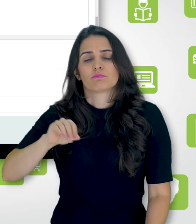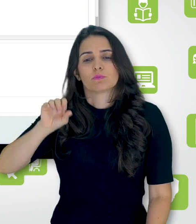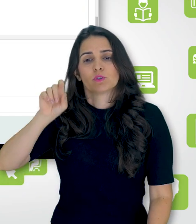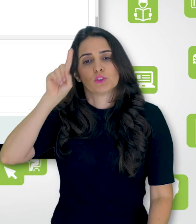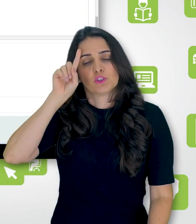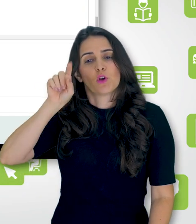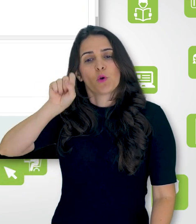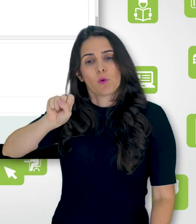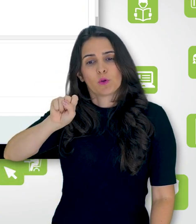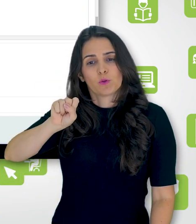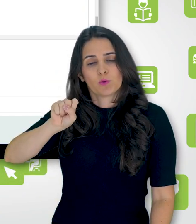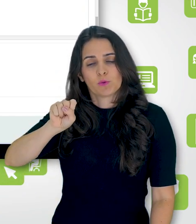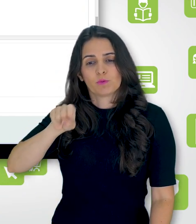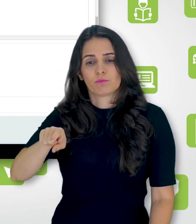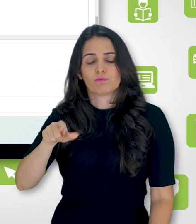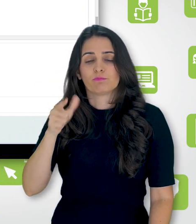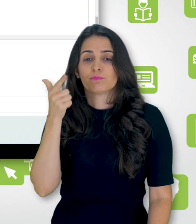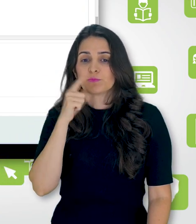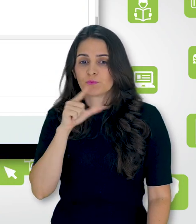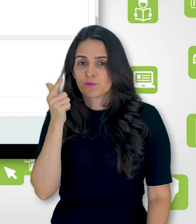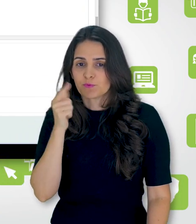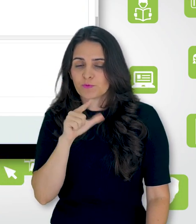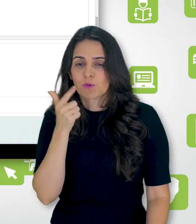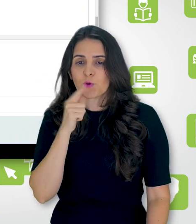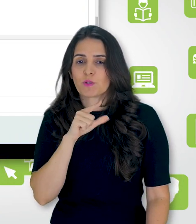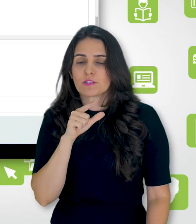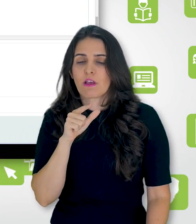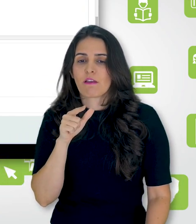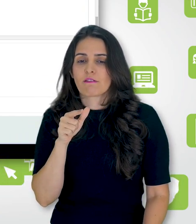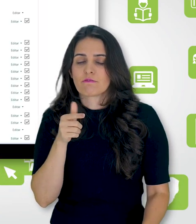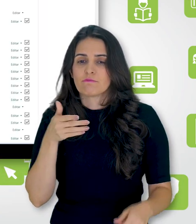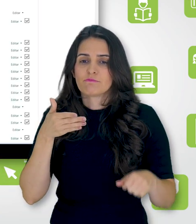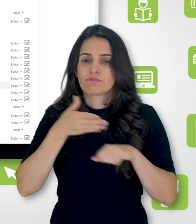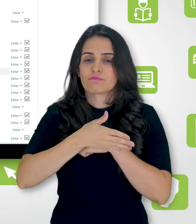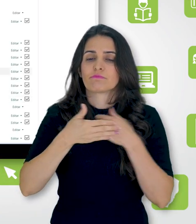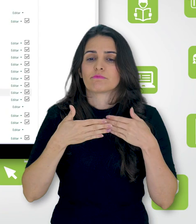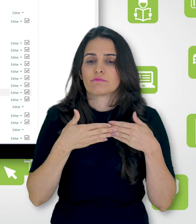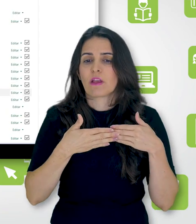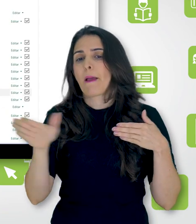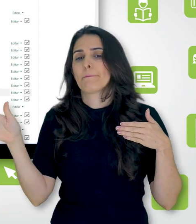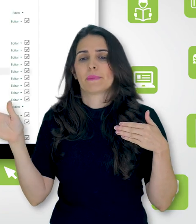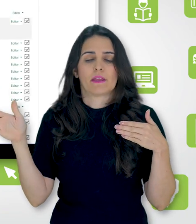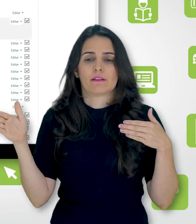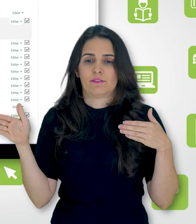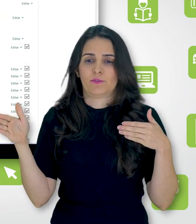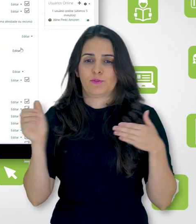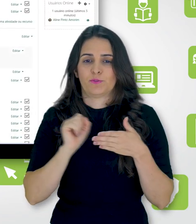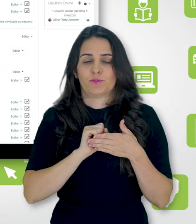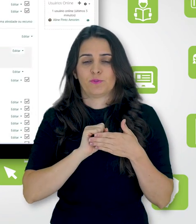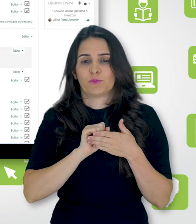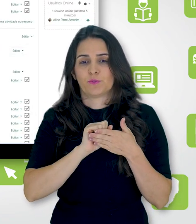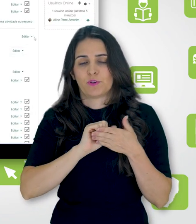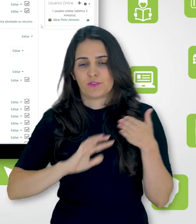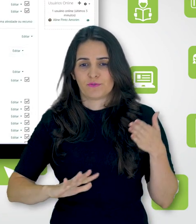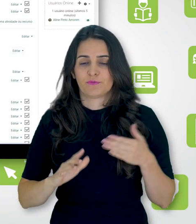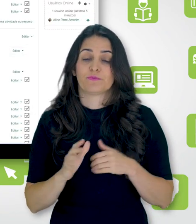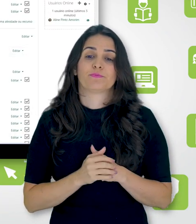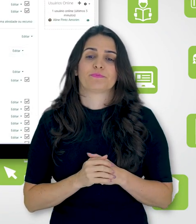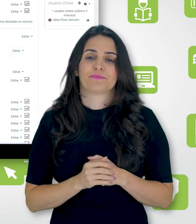para que a gente possa ver essa configuração. Então, eu vou desativar